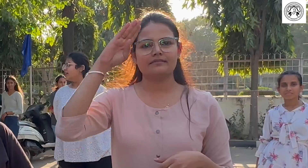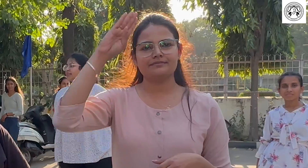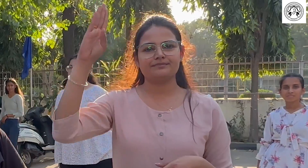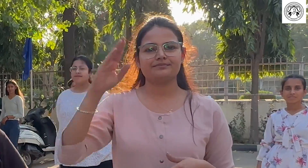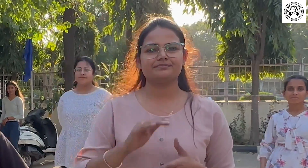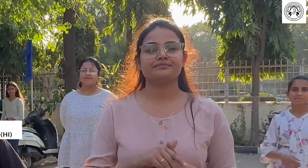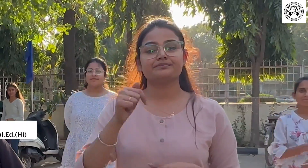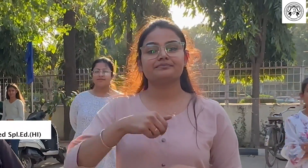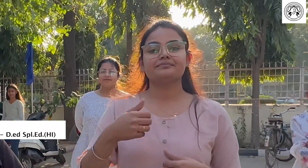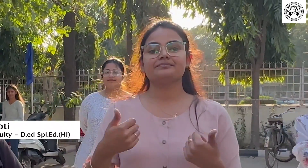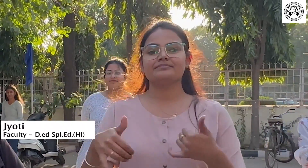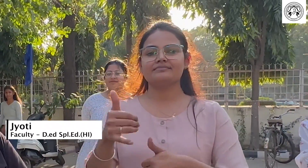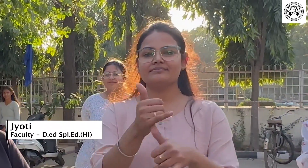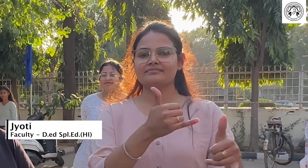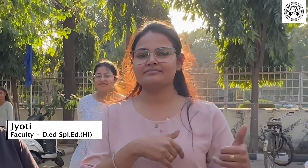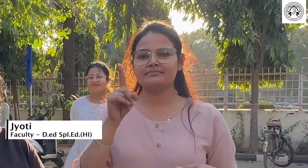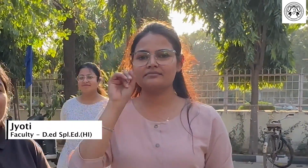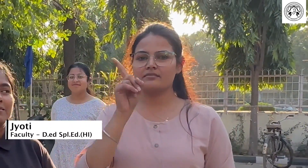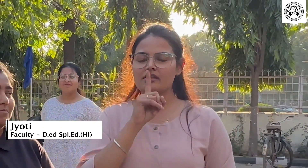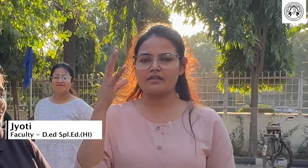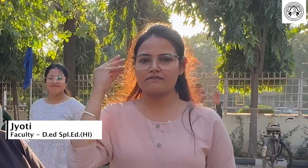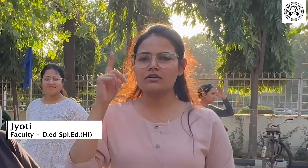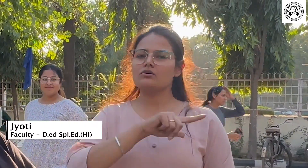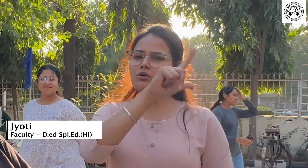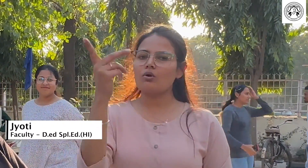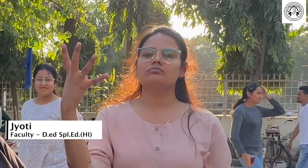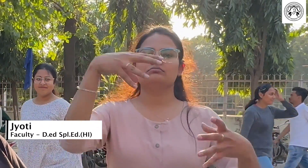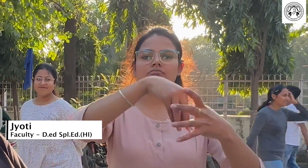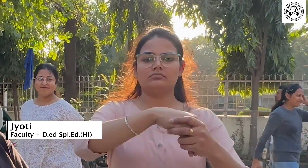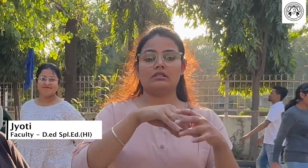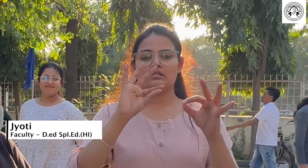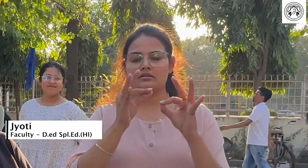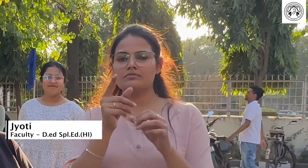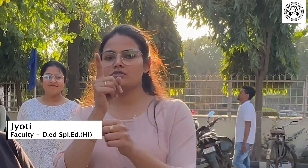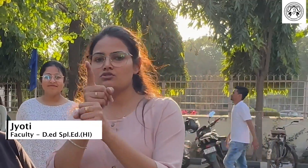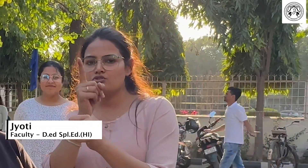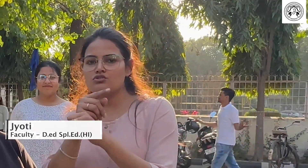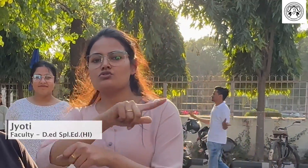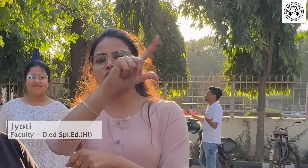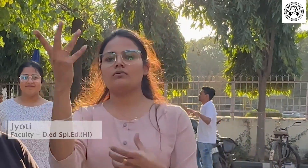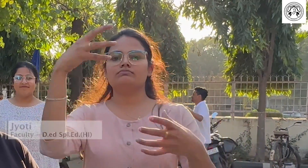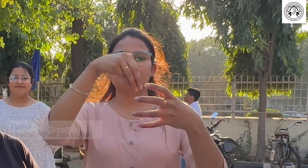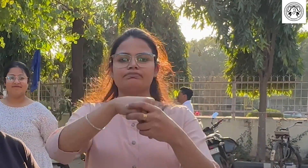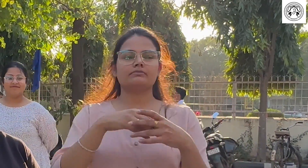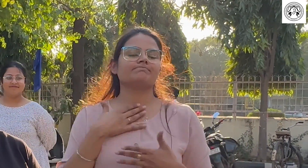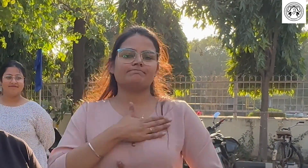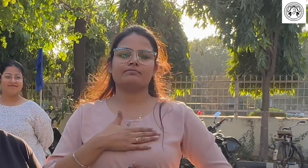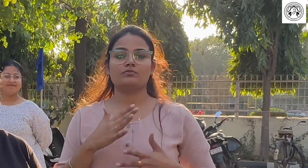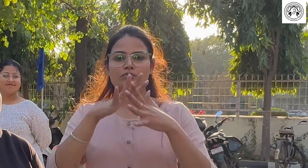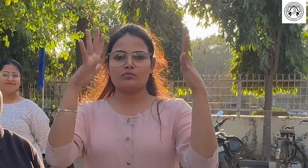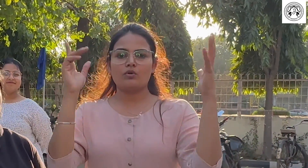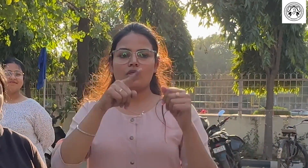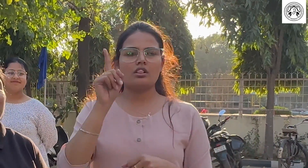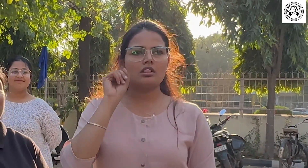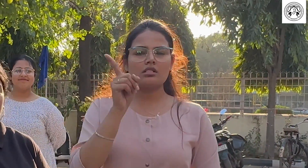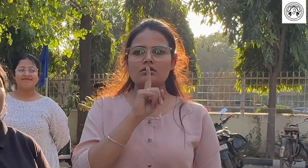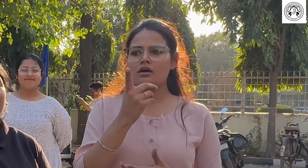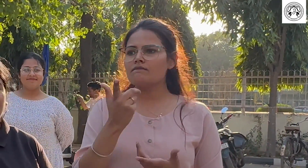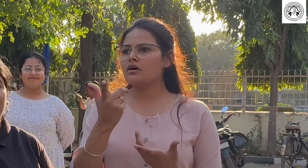हमने आज जो गेम खेला इसमें डेफ और हीरिंग सब लोग इनवाल थे जिसमें टीचर इंटर्पेटर्स ने साथ में मिलके इंजॉय